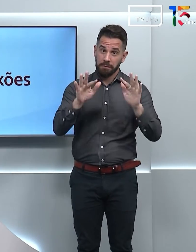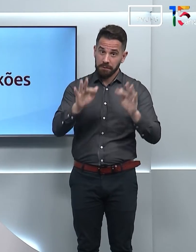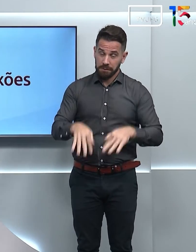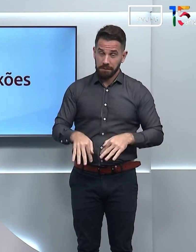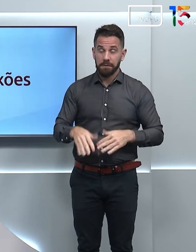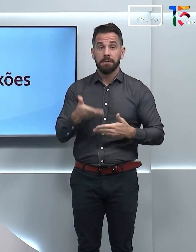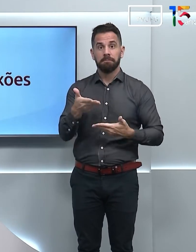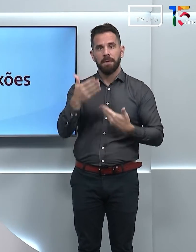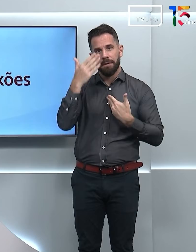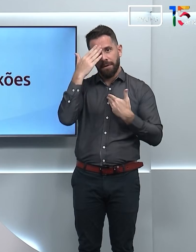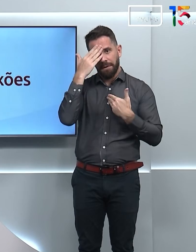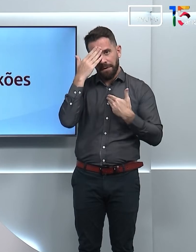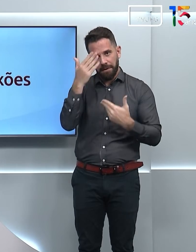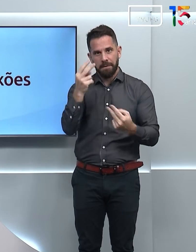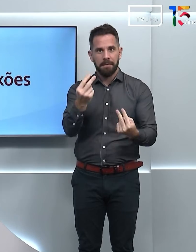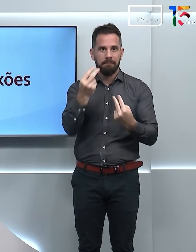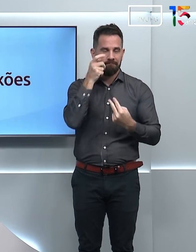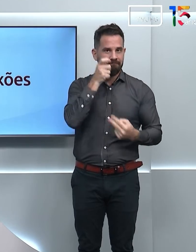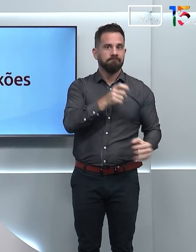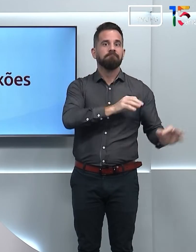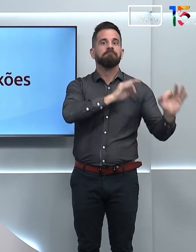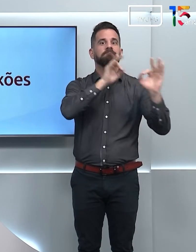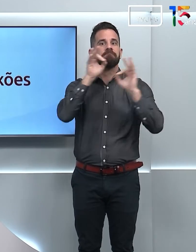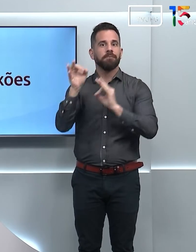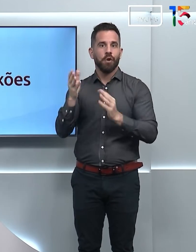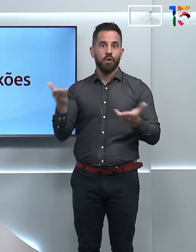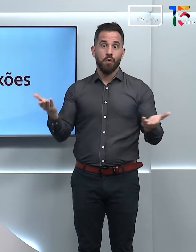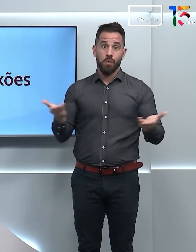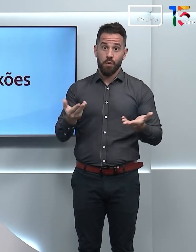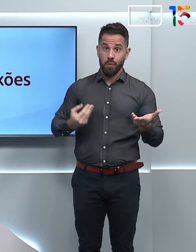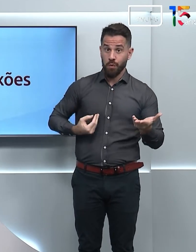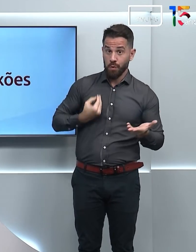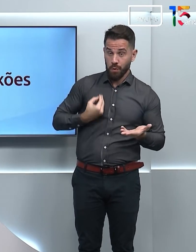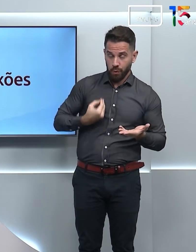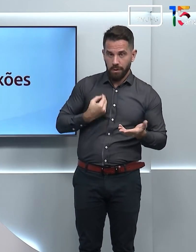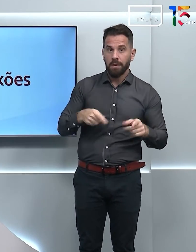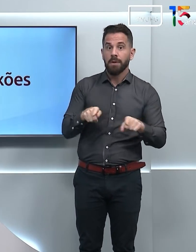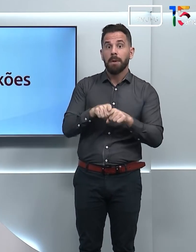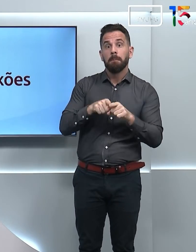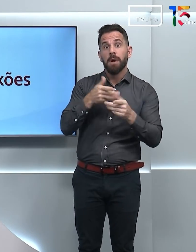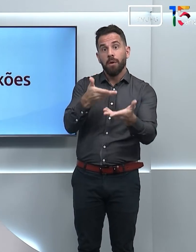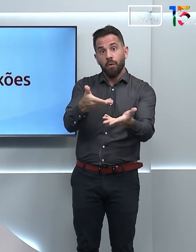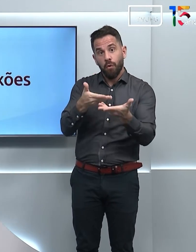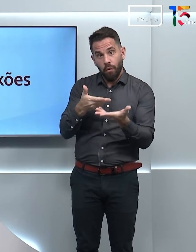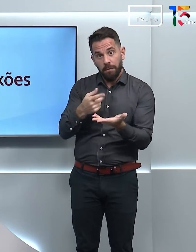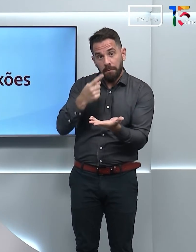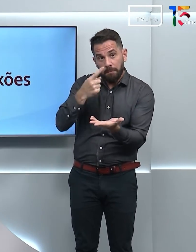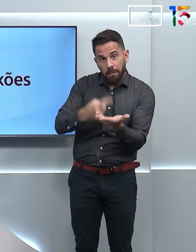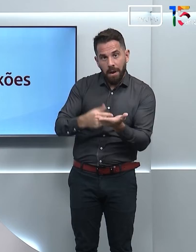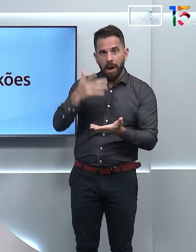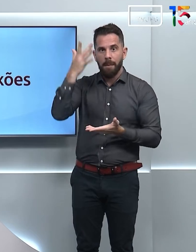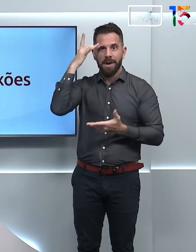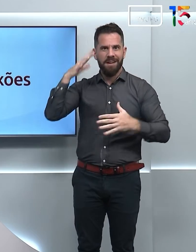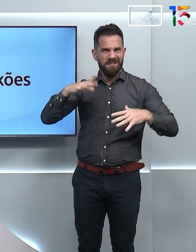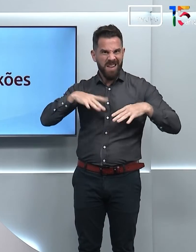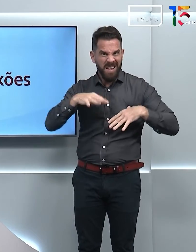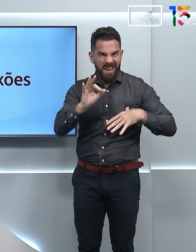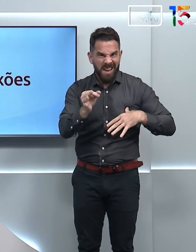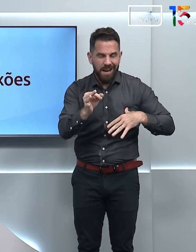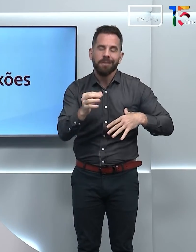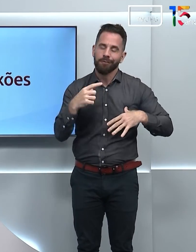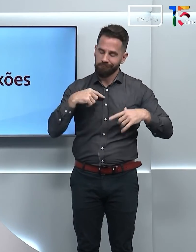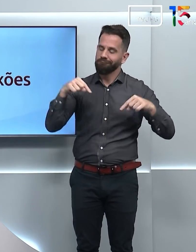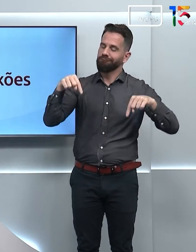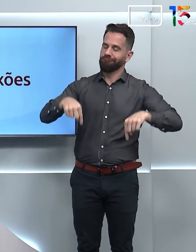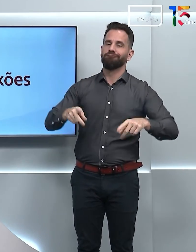por aqui, agradecendo a sua companhia, a sua audiência e te convidando a estar aqui amanhã, feriadão, né? A gente